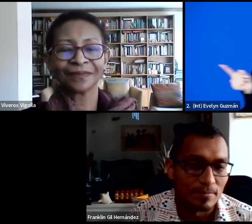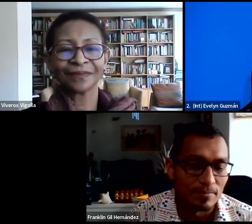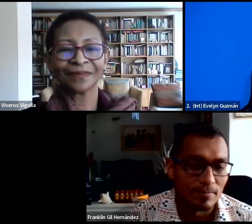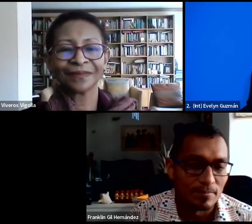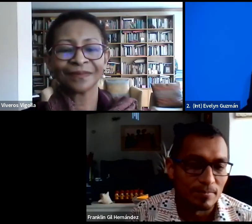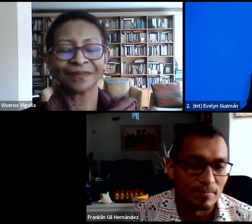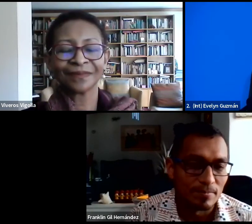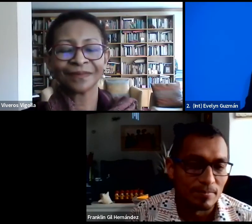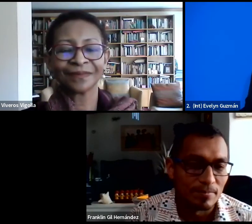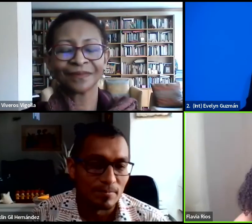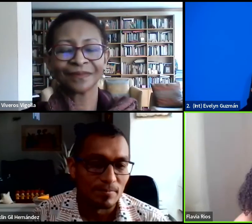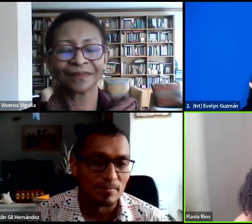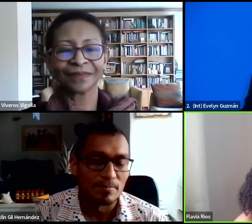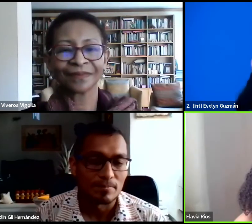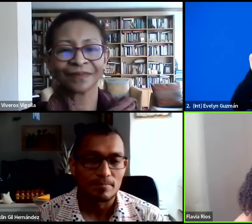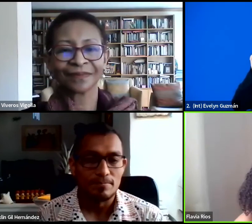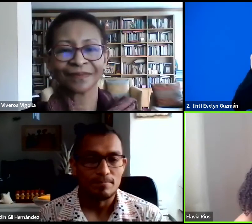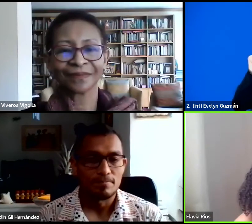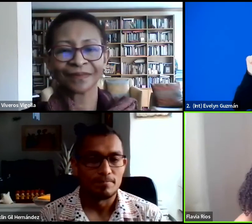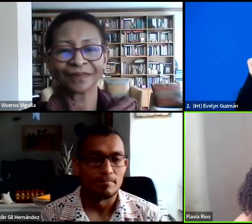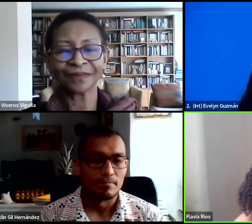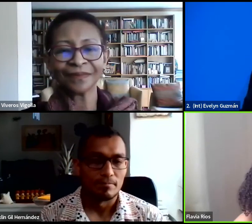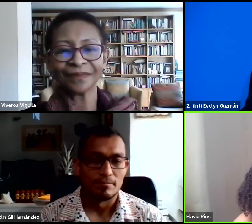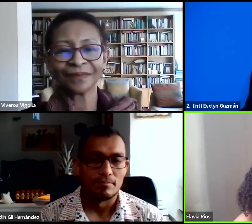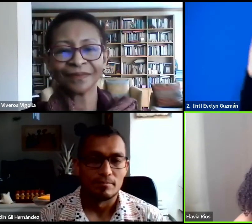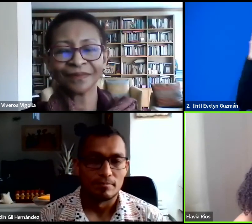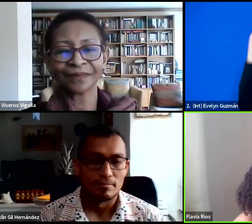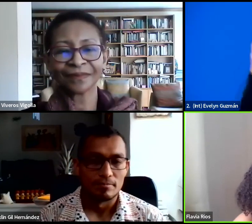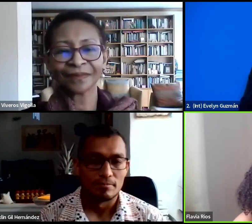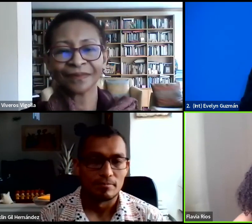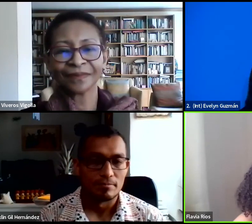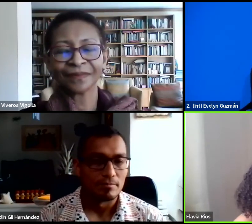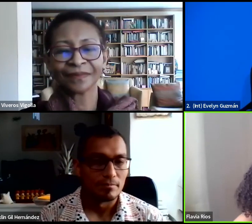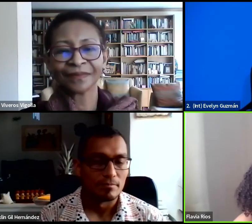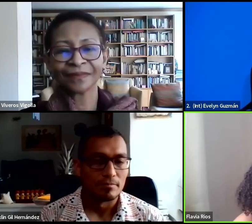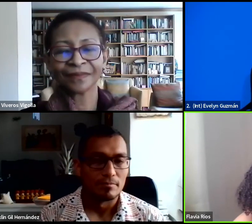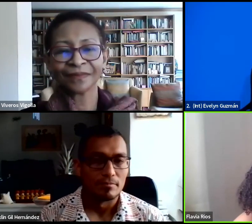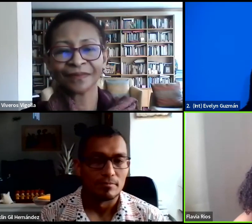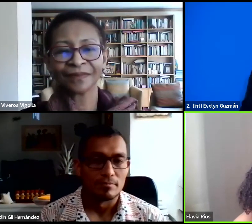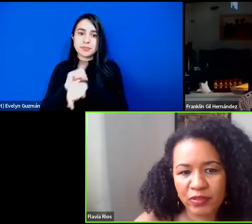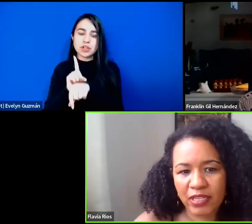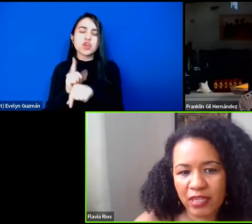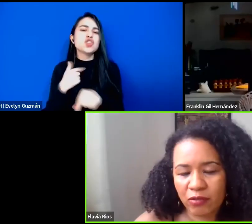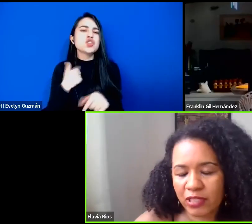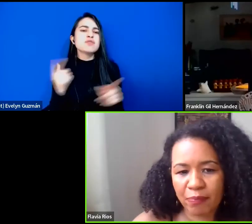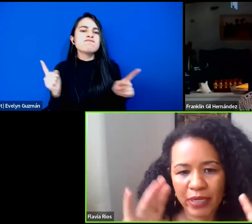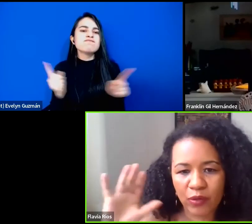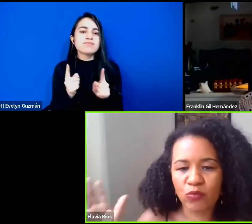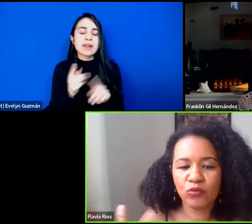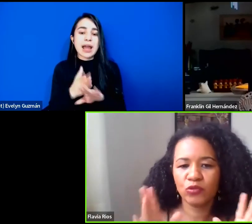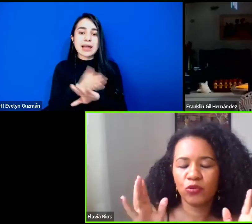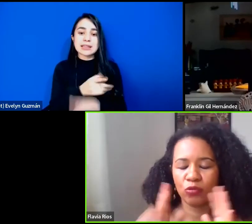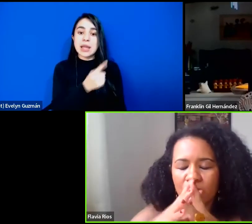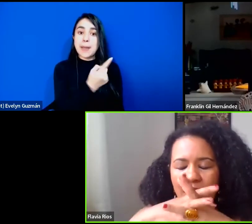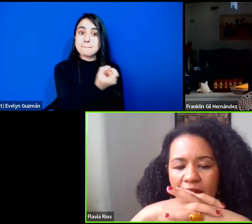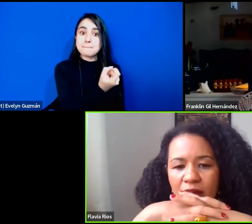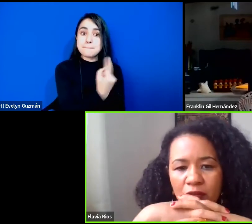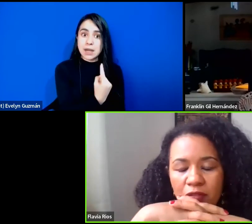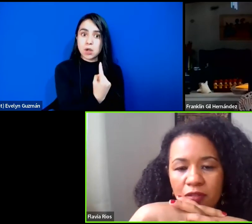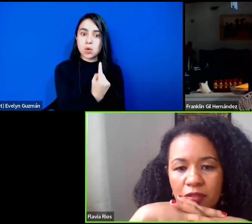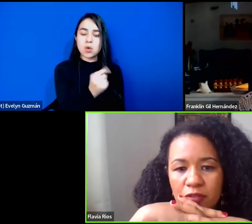porque Mara dice, tenemos poquito tiempo, solamente quiero responder una pregunta,